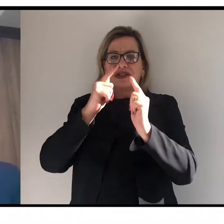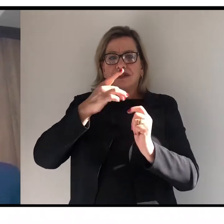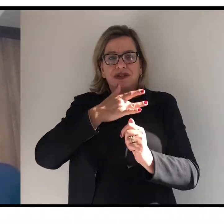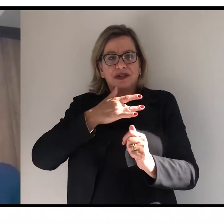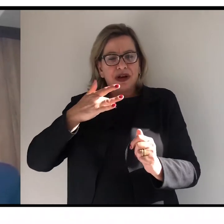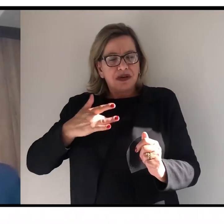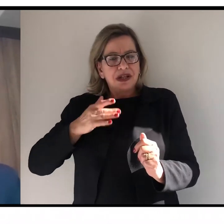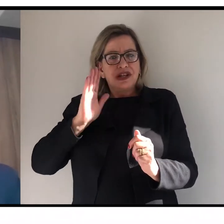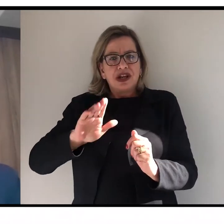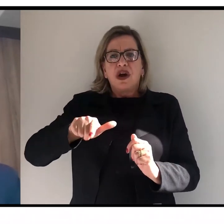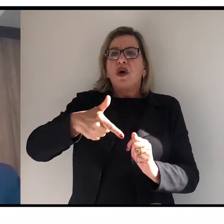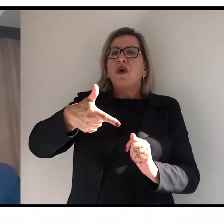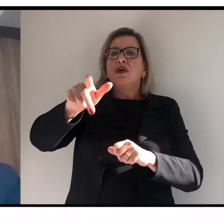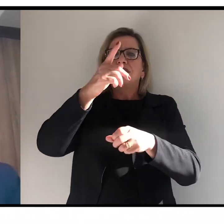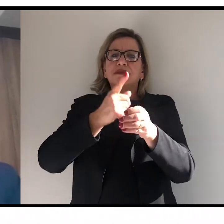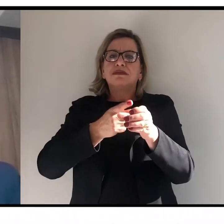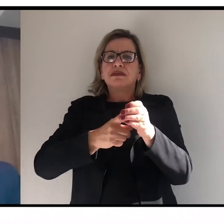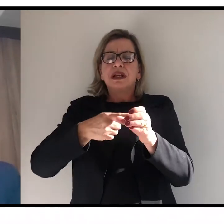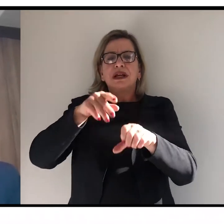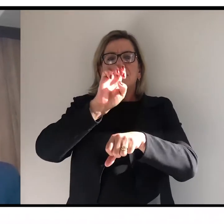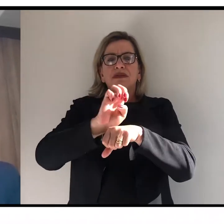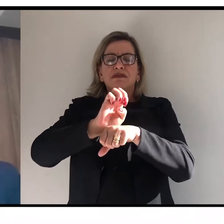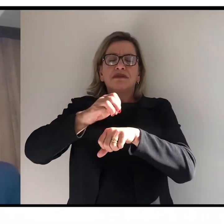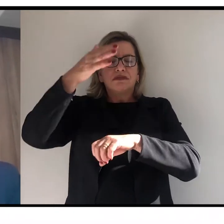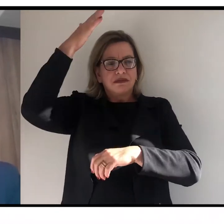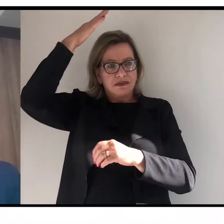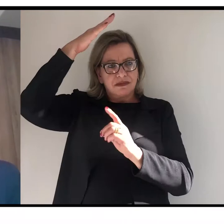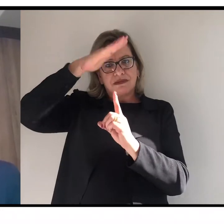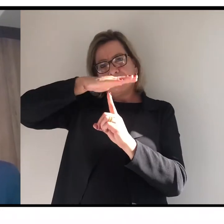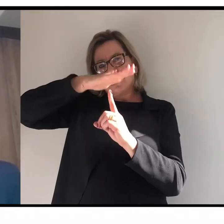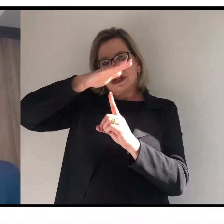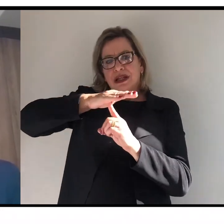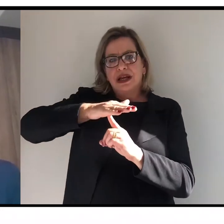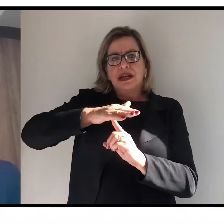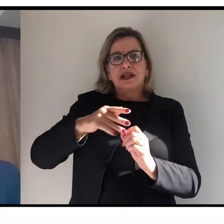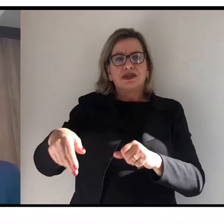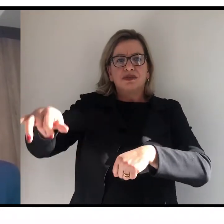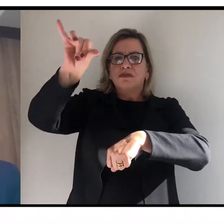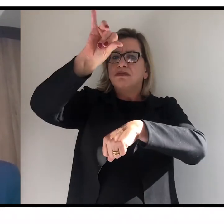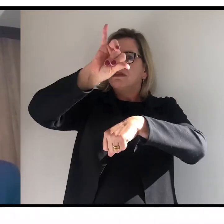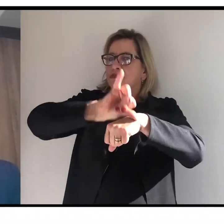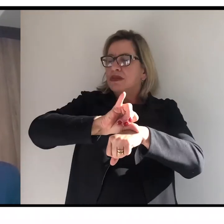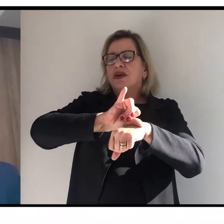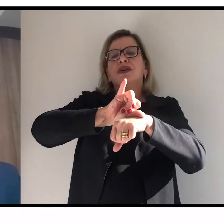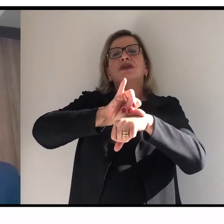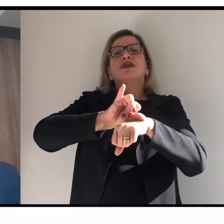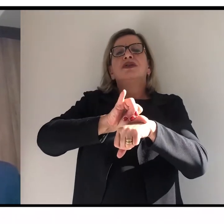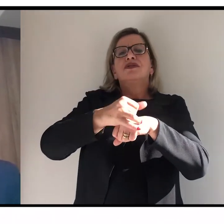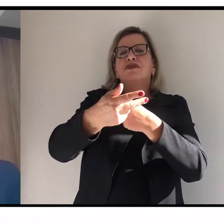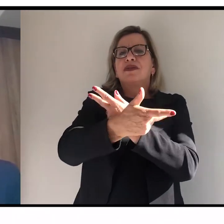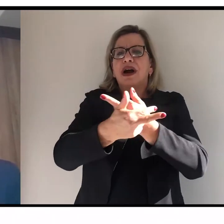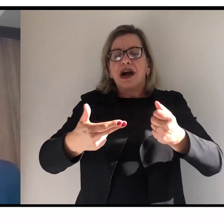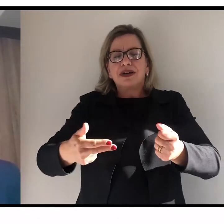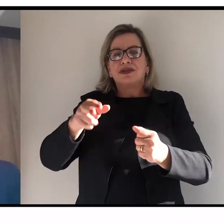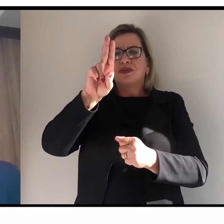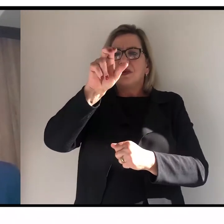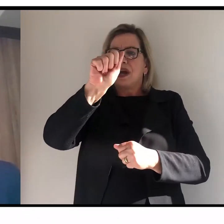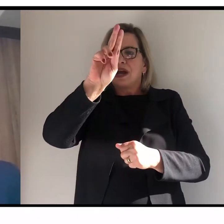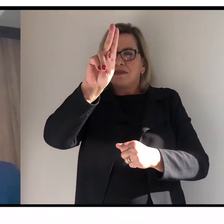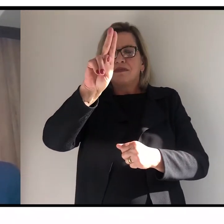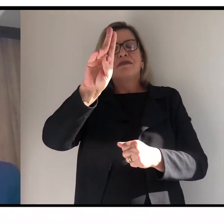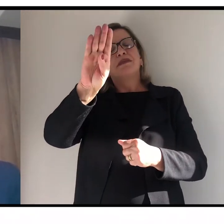diversas cidades do estado do Paraná, onde é a polo da UAB, coordenado pela Unicentro. E nesta quarta oferta,